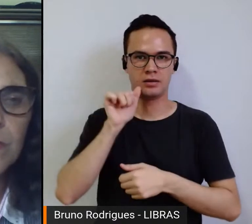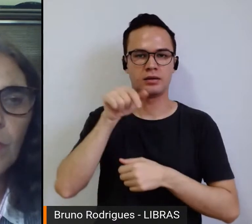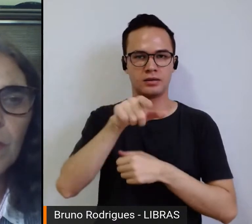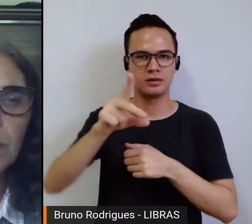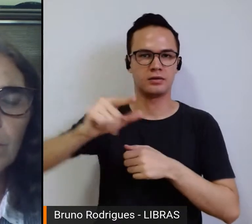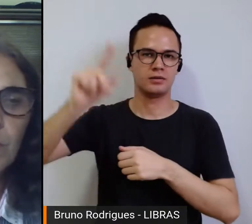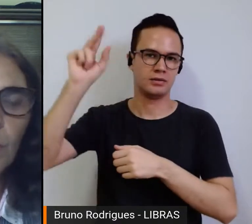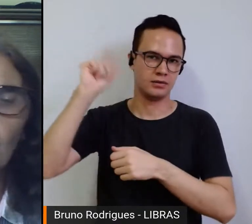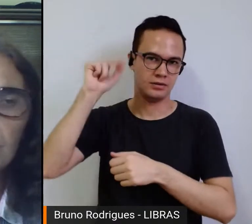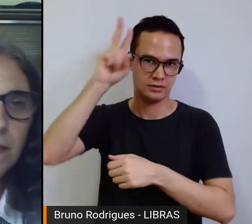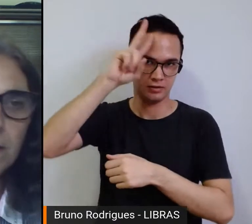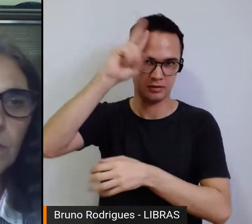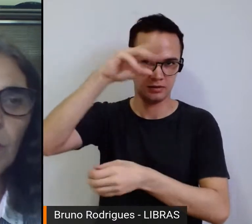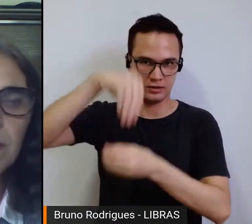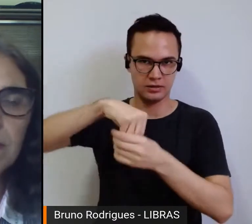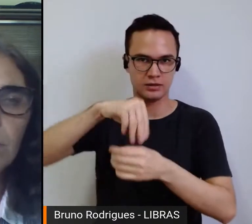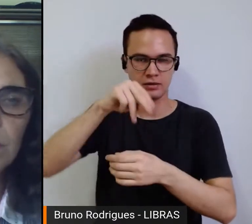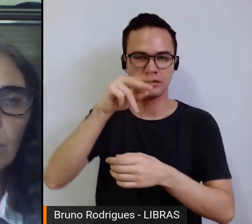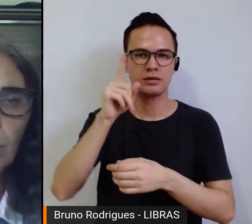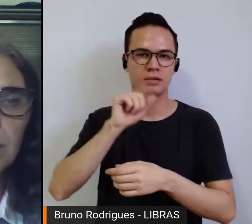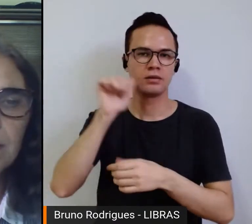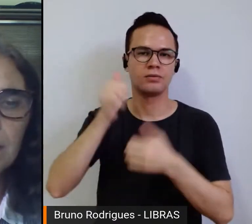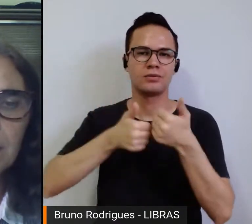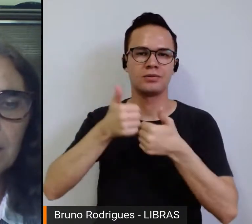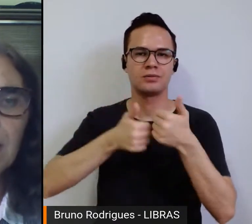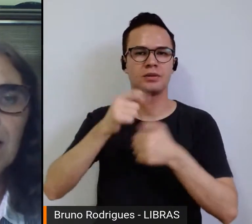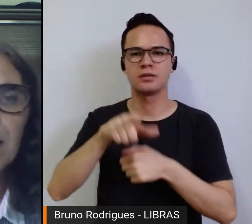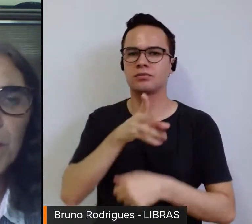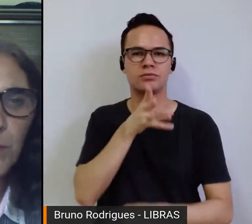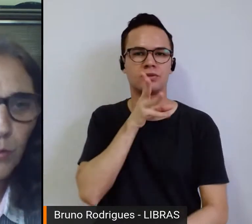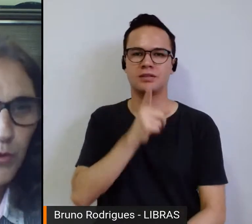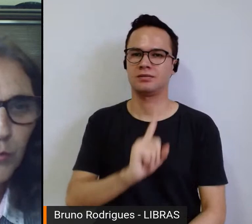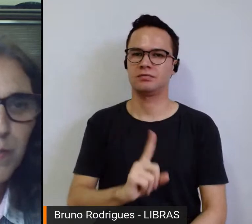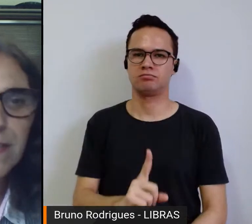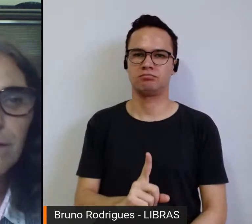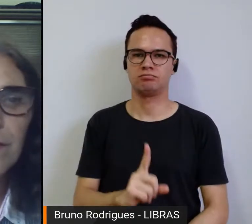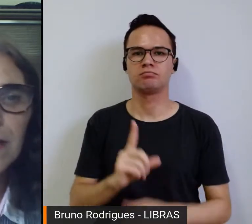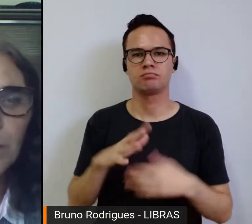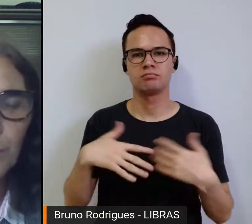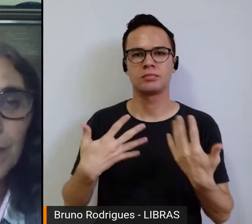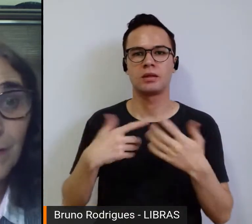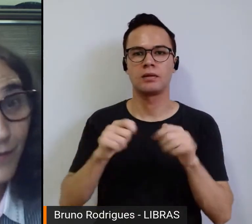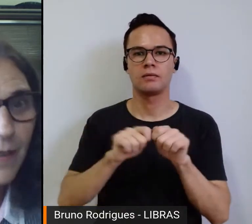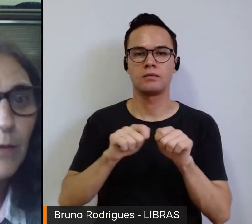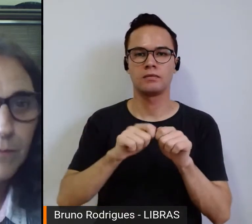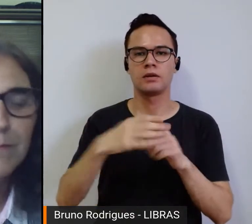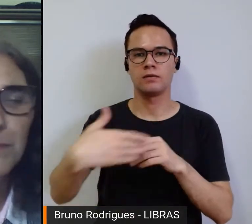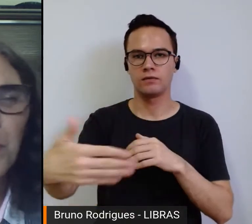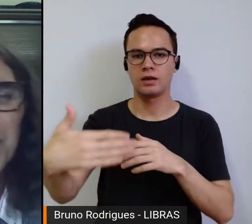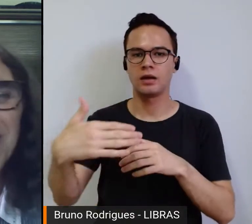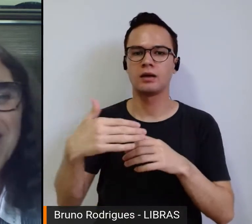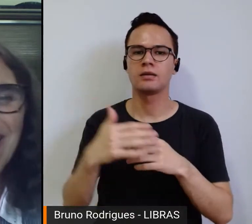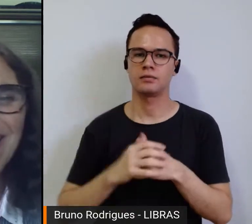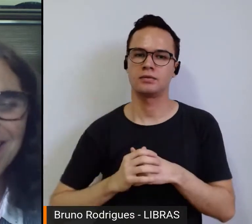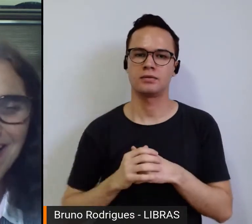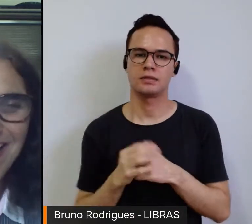fizeram as suas histórias no futebol e essas histórias não são conhecidas. Então, as produções que virão e virão,